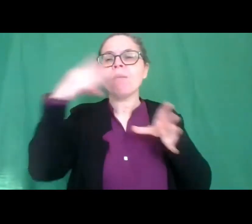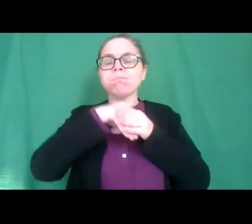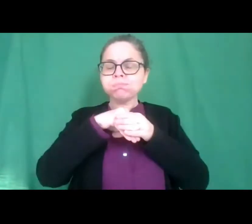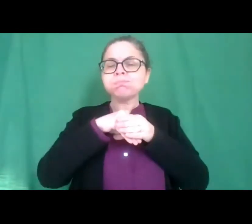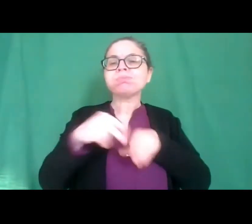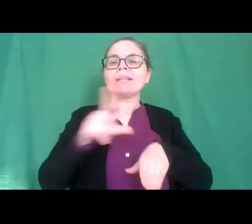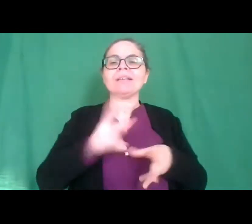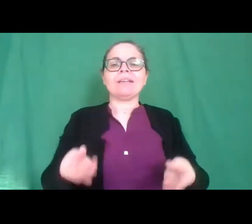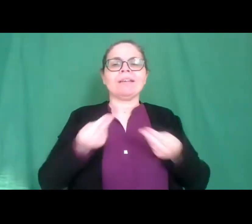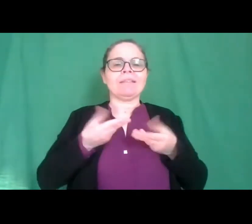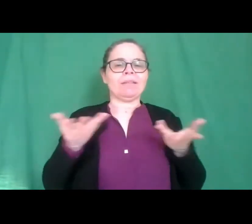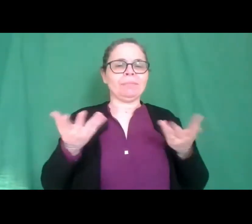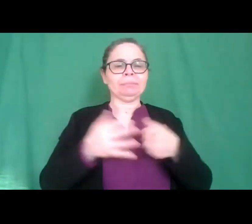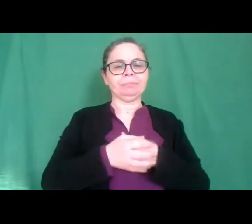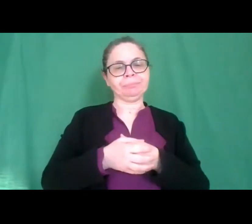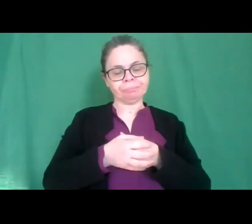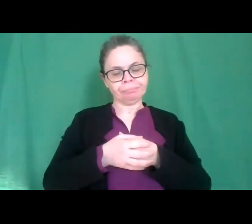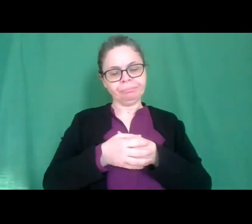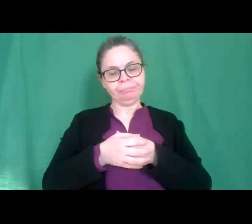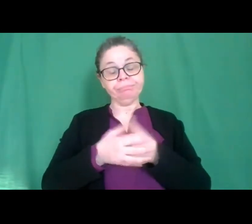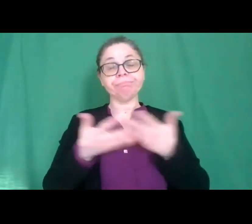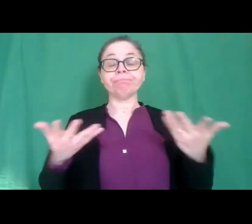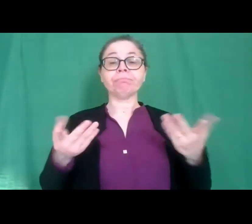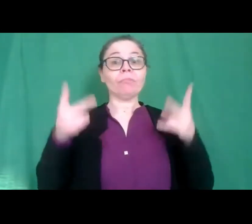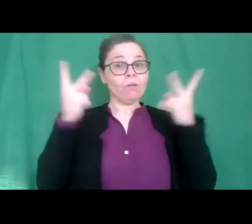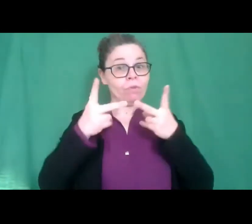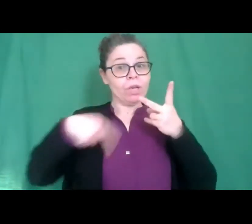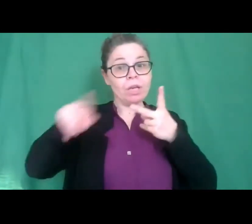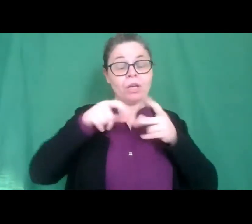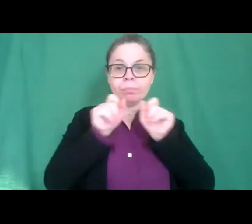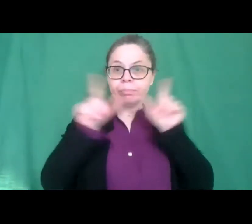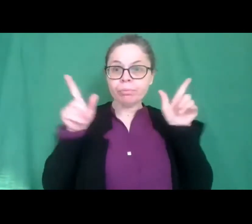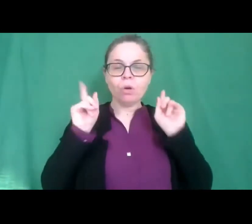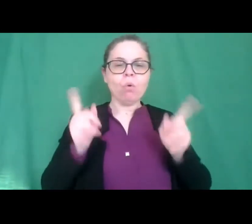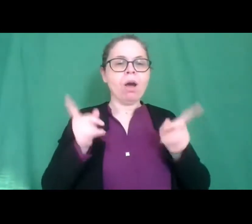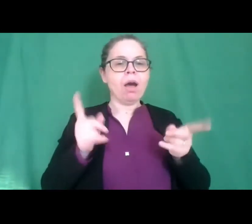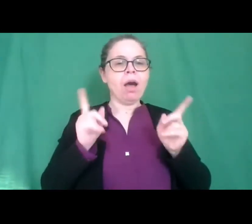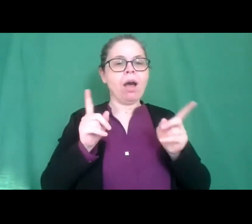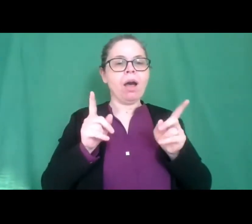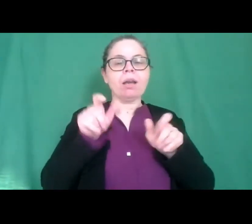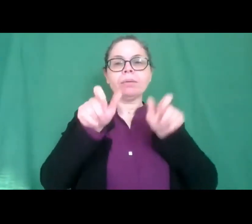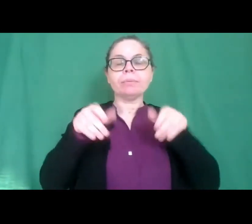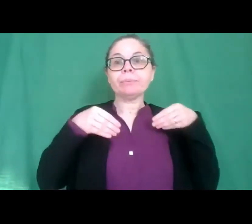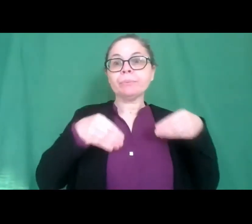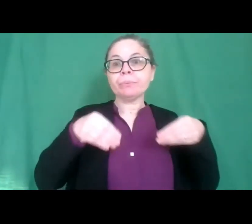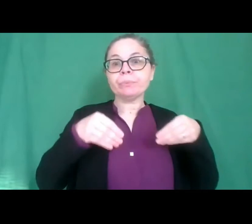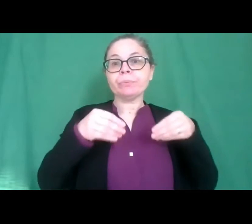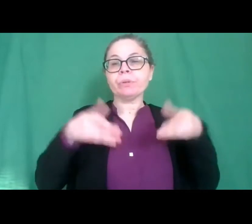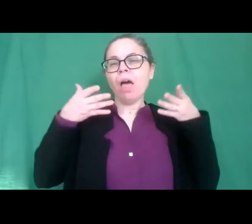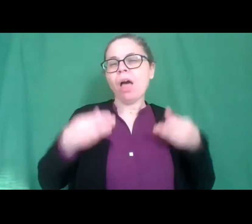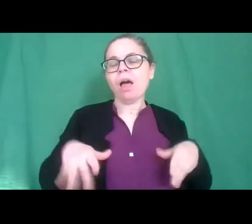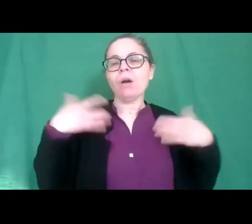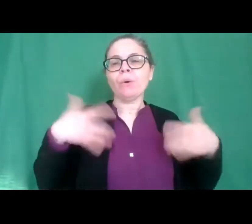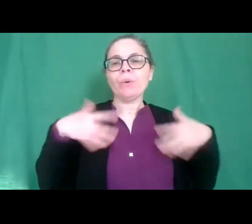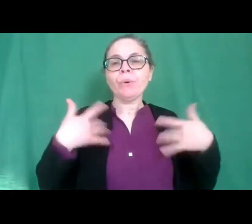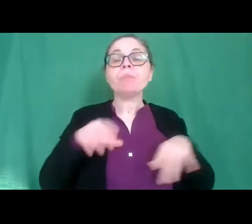devo dire che ci ha sorpreso la larga partecipazione riscontrata l'entusiasmo dei